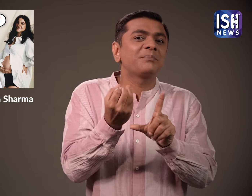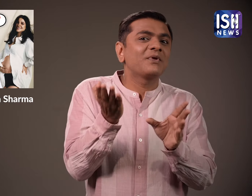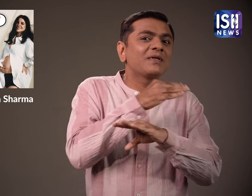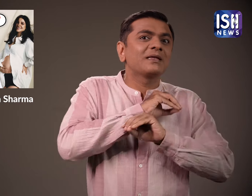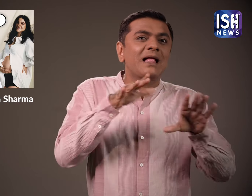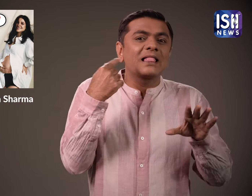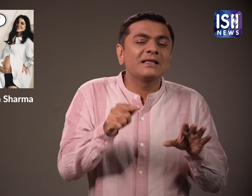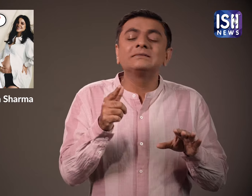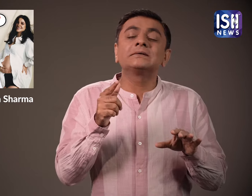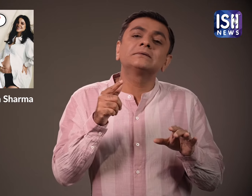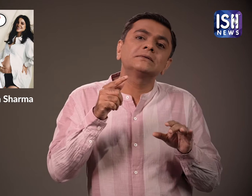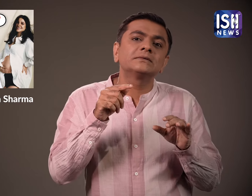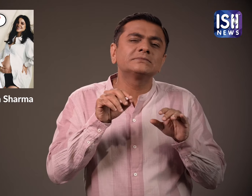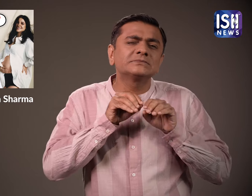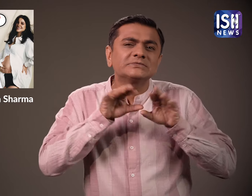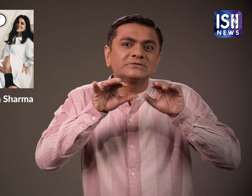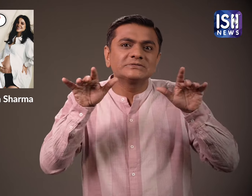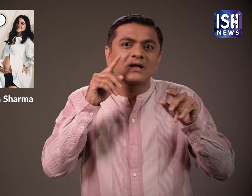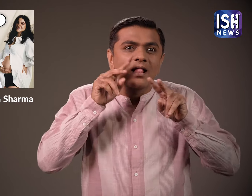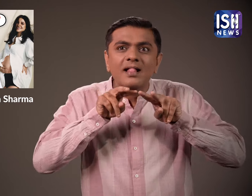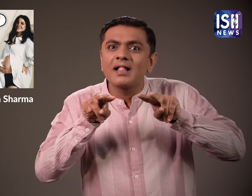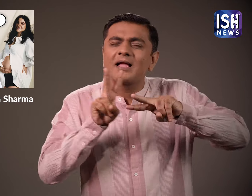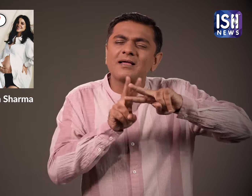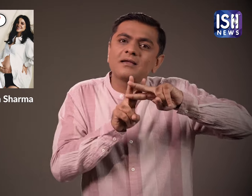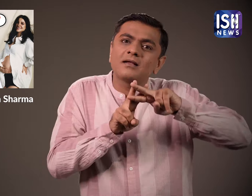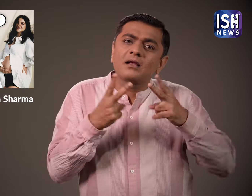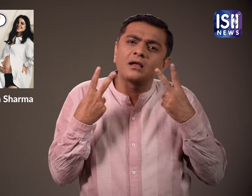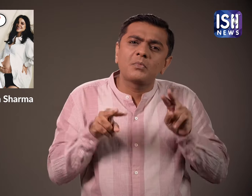और हैश्टाइग एबी डिलिवर्स भी ट्रेंड कर रहा था